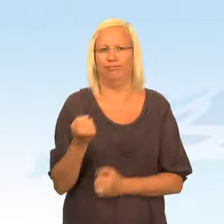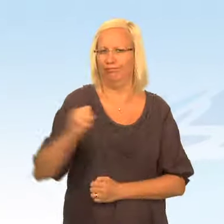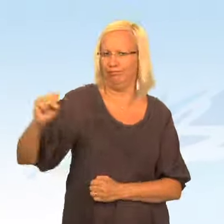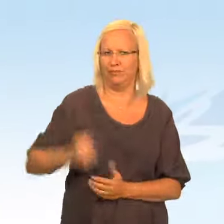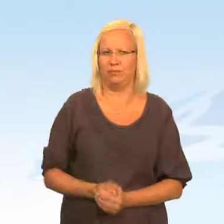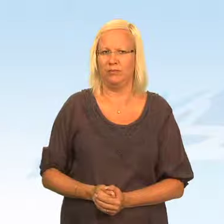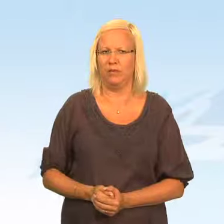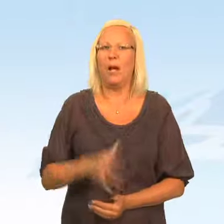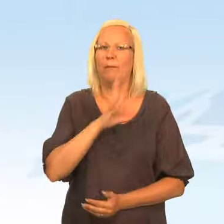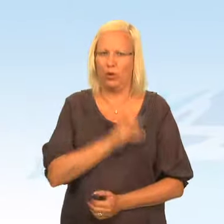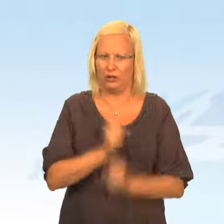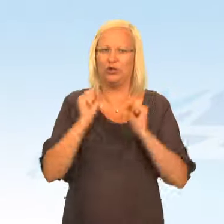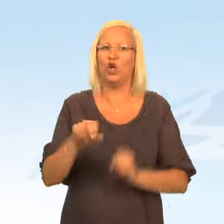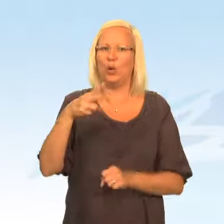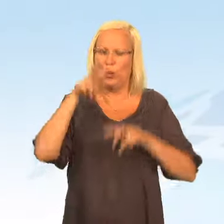begår brott blir tidiga och tydliga.